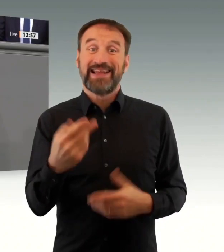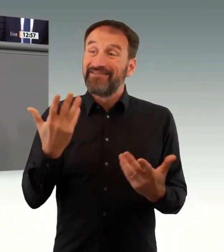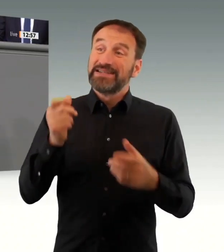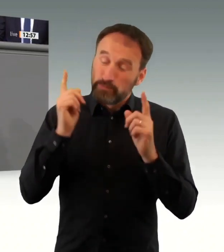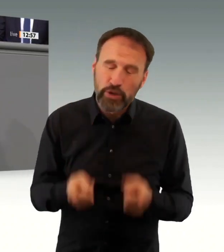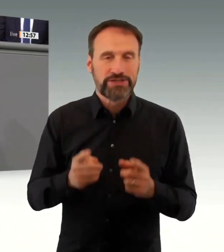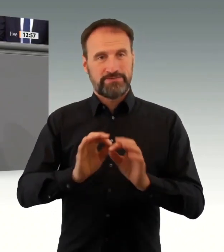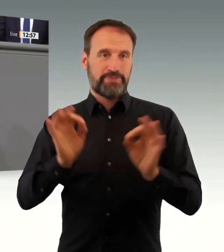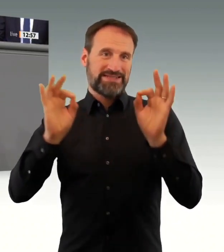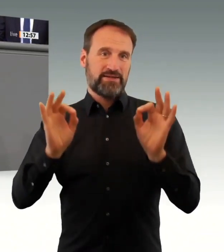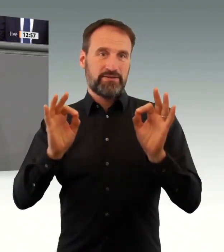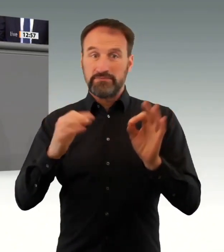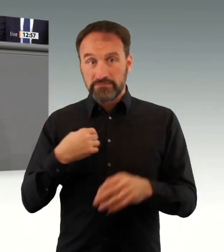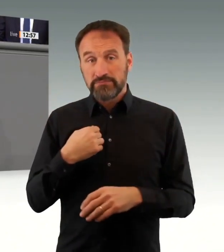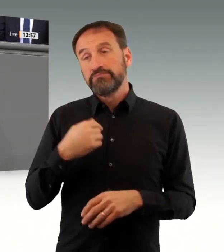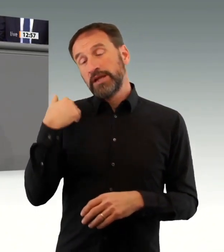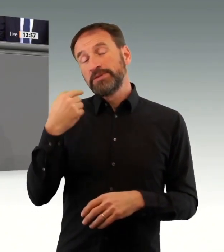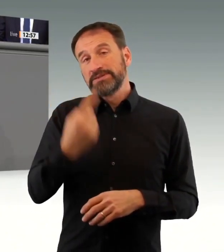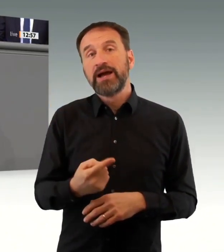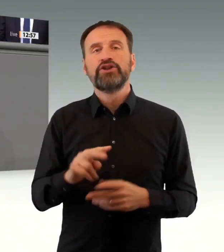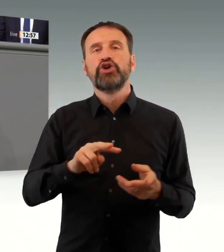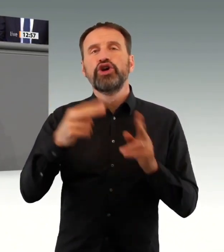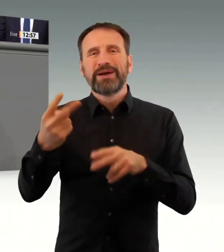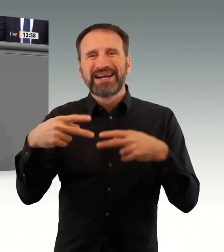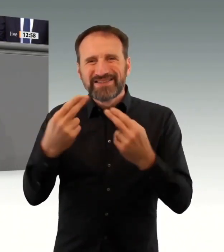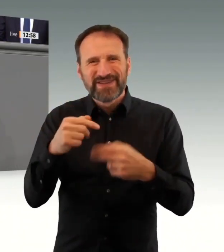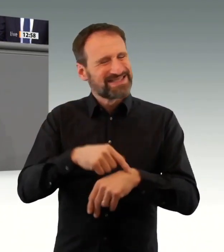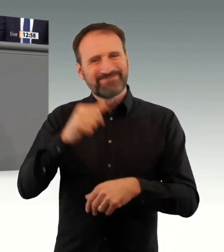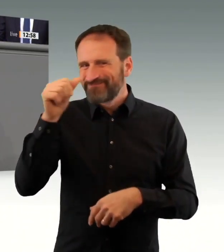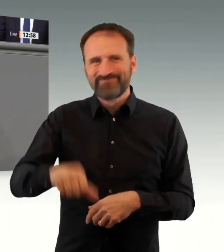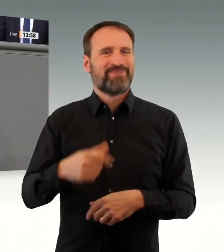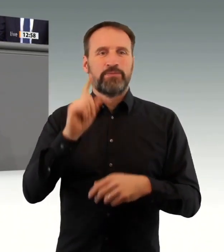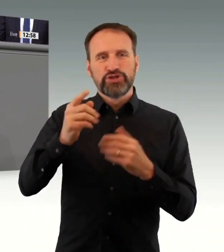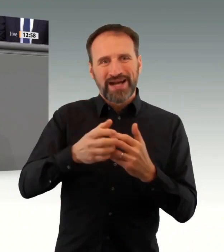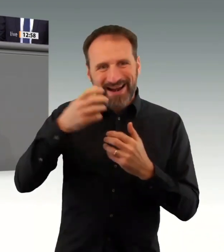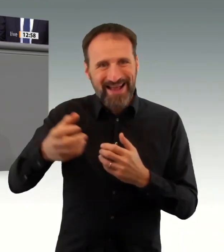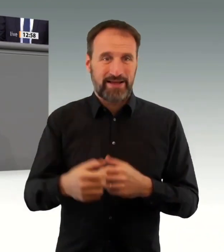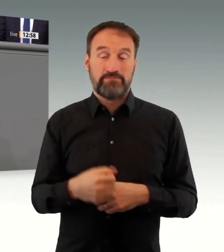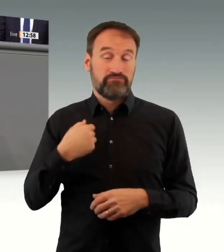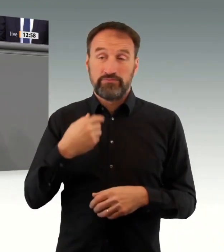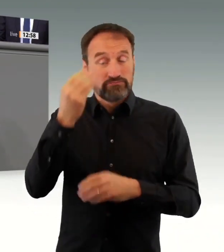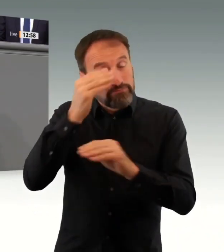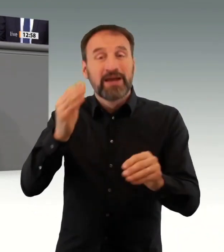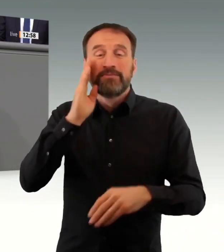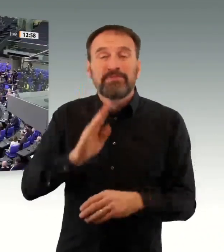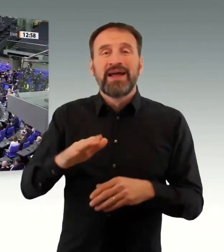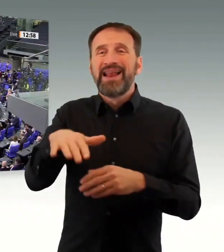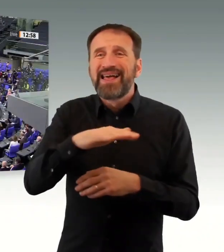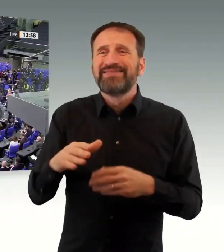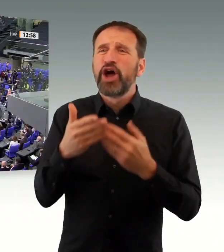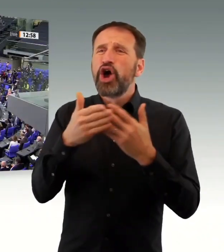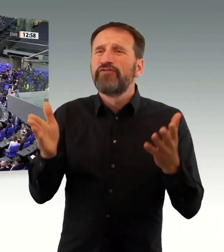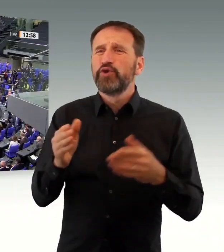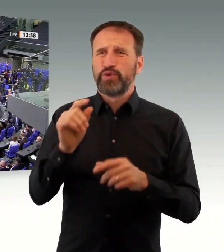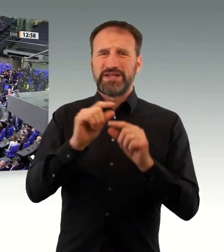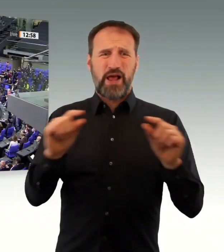auch Ihre Ministerpräsidenten, die das kritisieren. Hören Sie doch am besten einmal zu. Und dann möchte ich